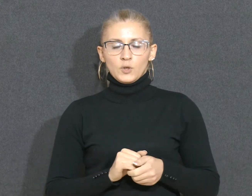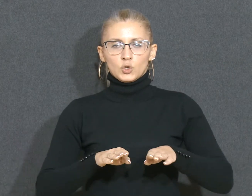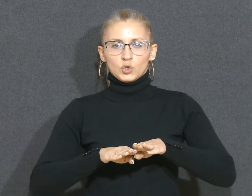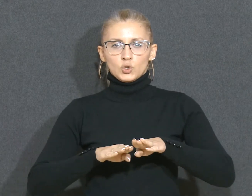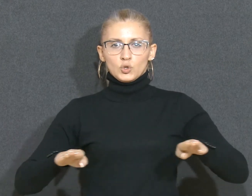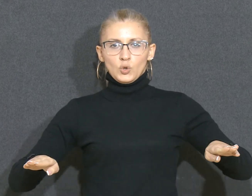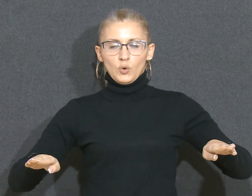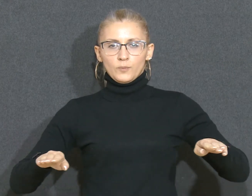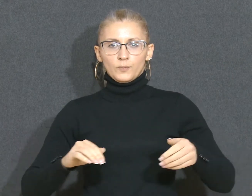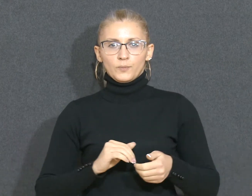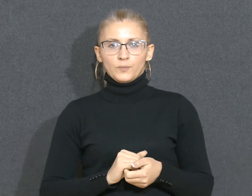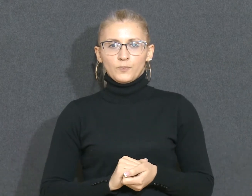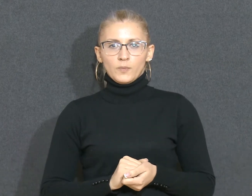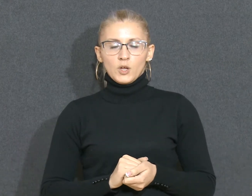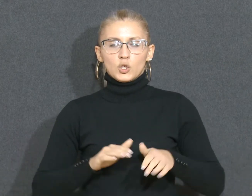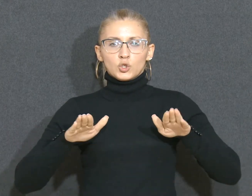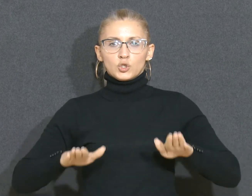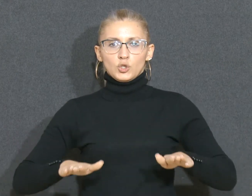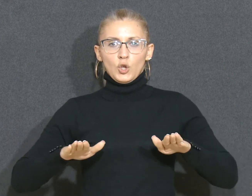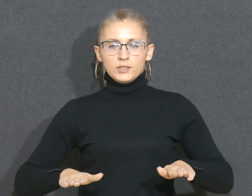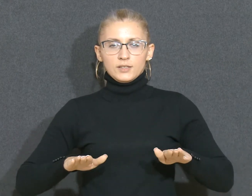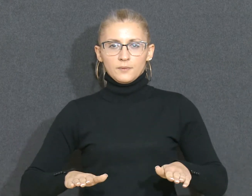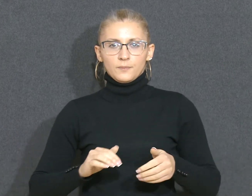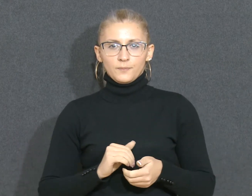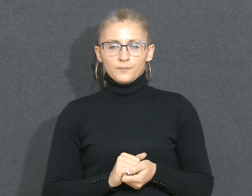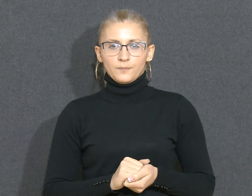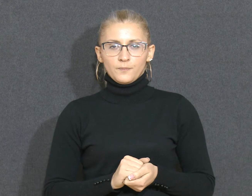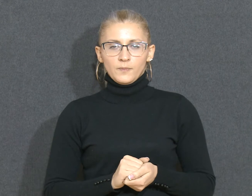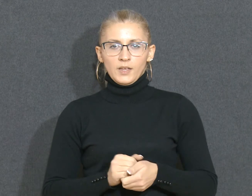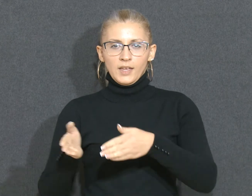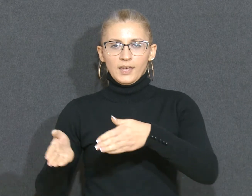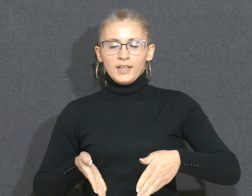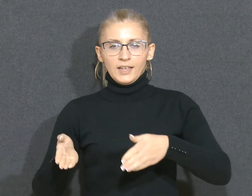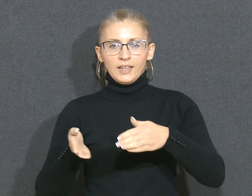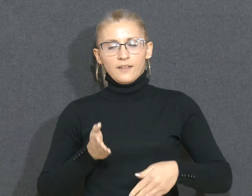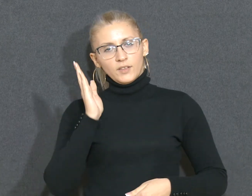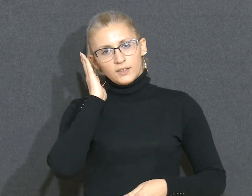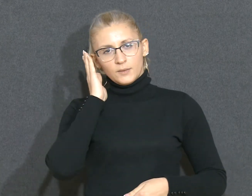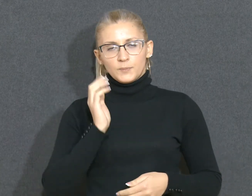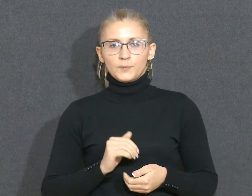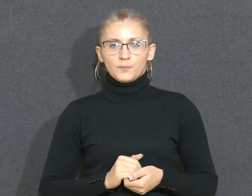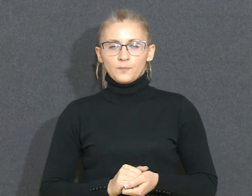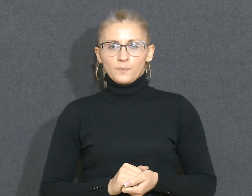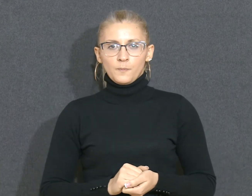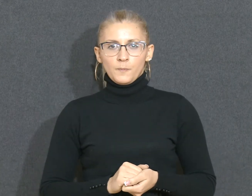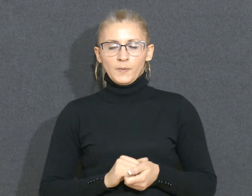Stolica Krevet Televizor